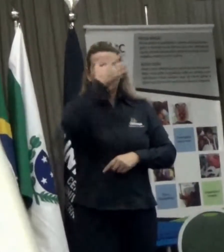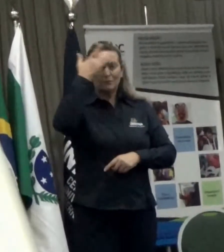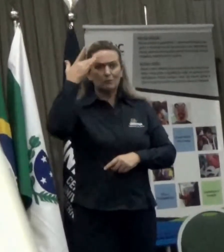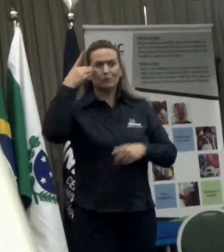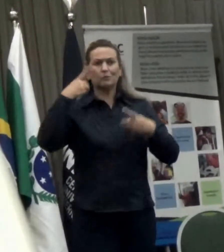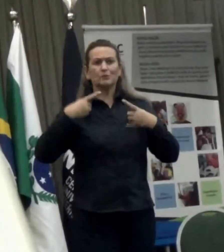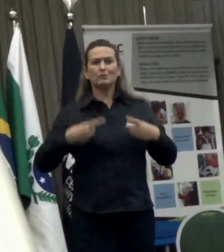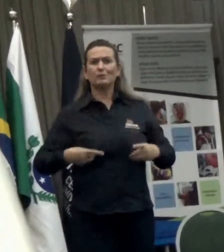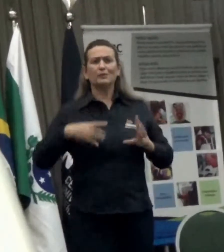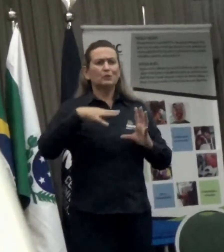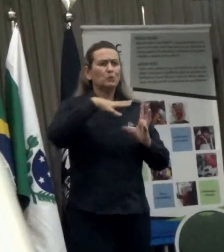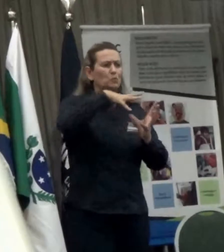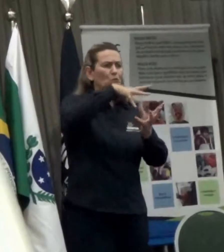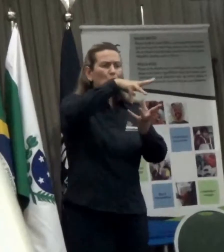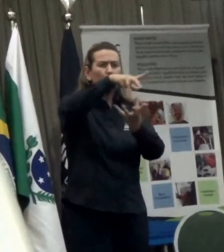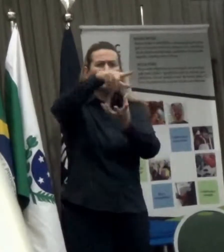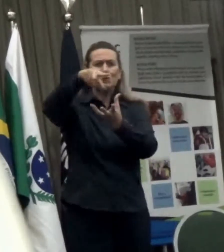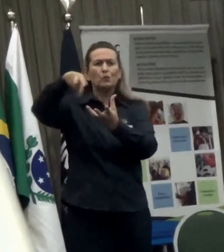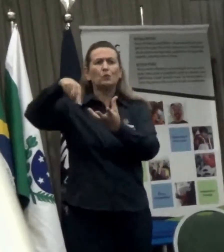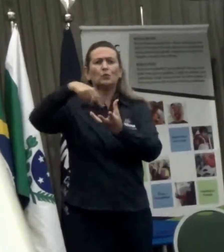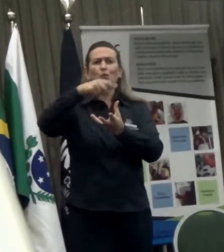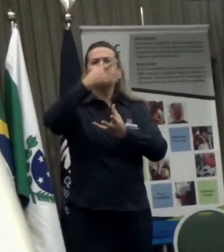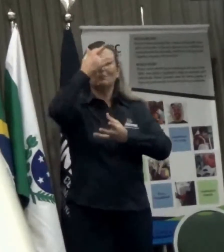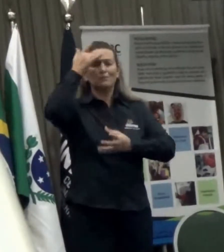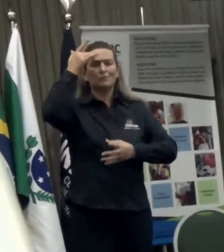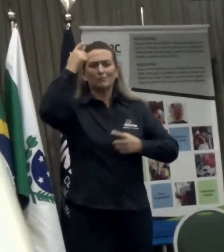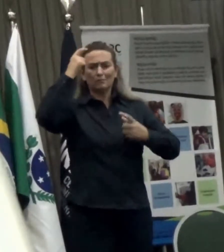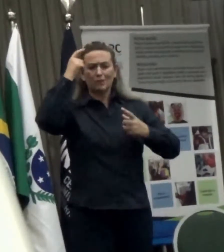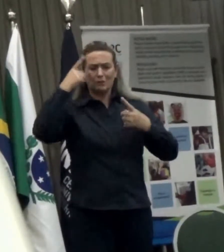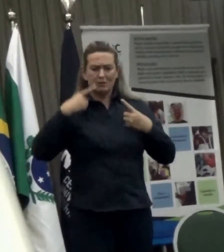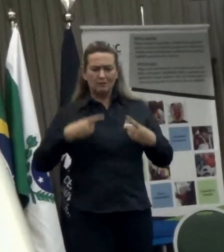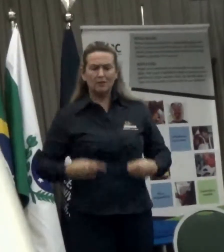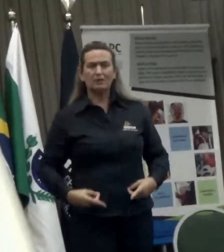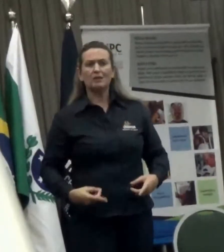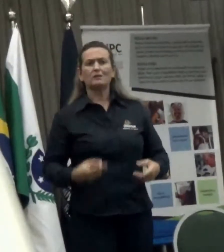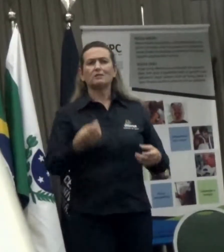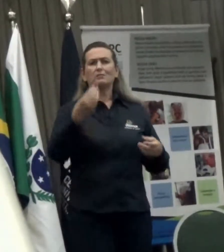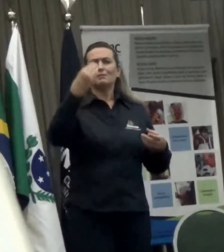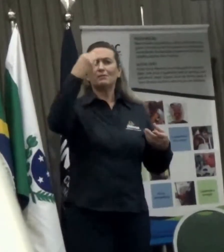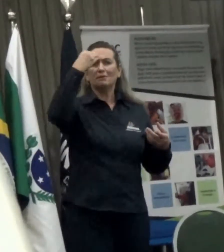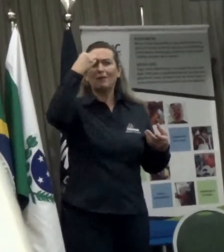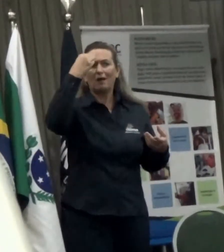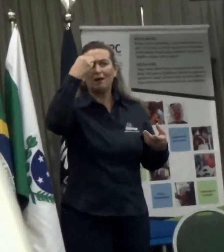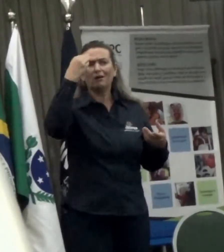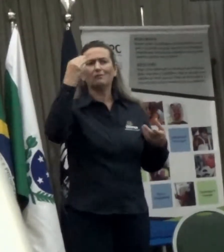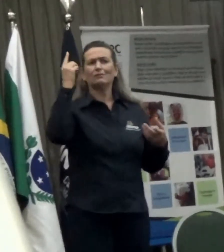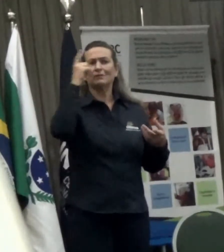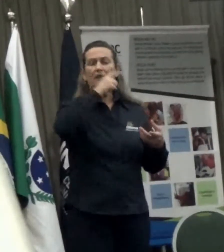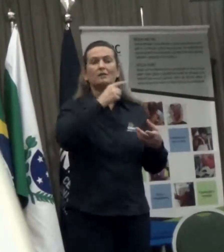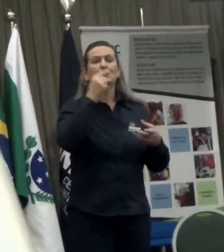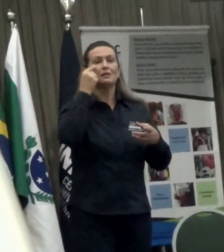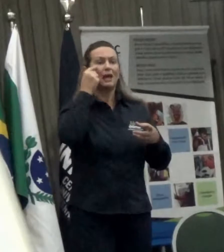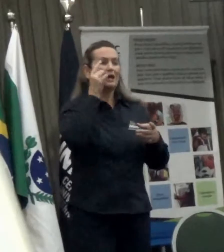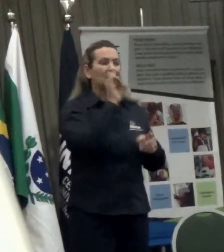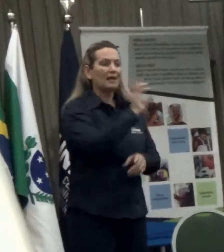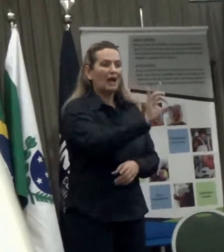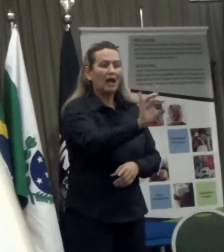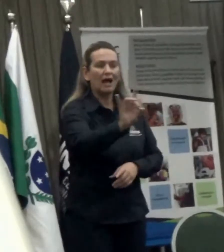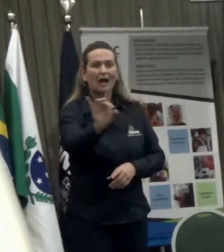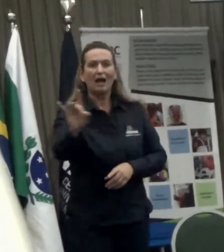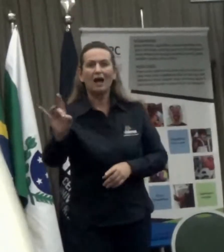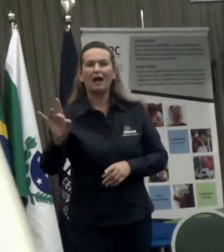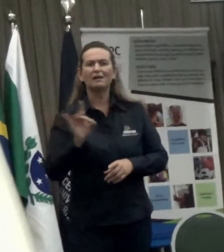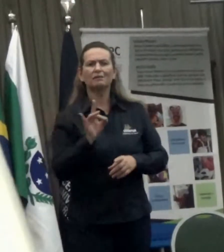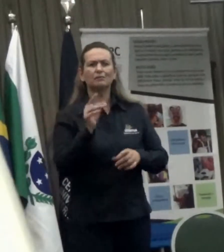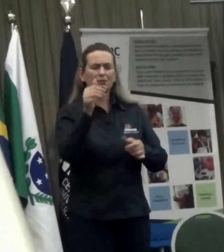estabelecia que as pessoas com deficiência mental ou intelectual devem ser protegidas no limite da sua capacidade. Ou seja, o juiz deve